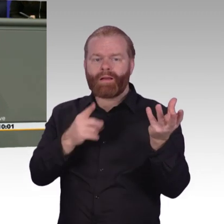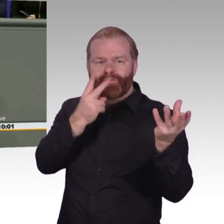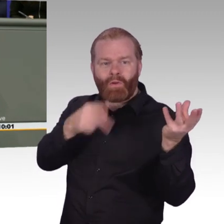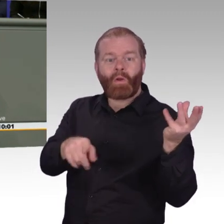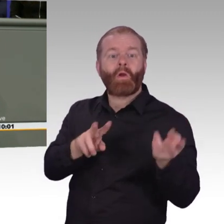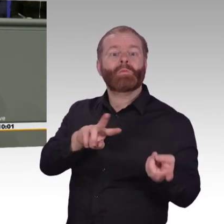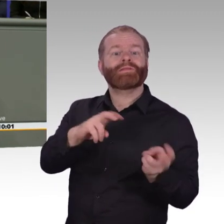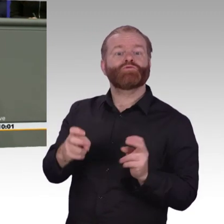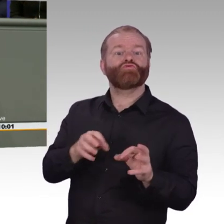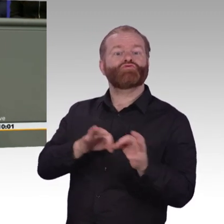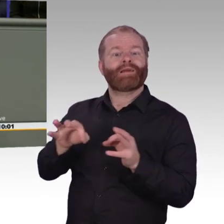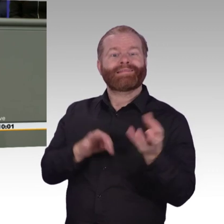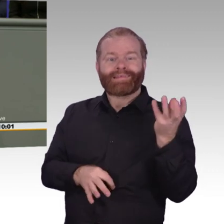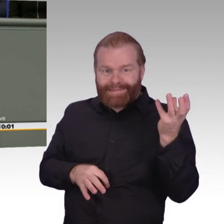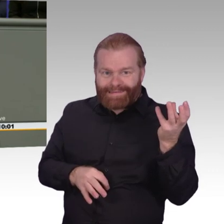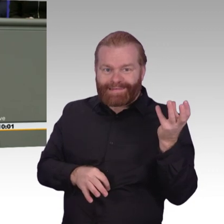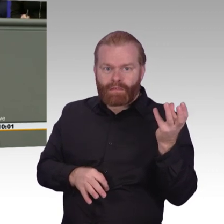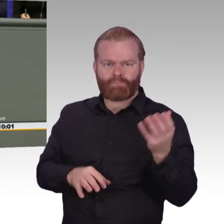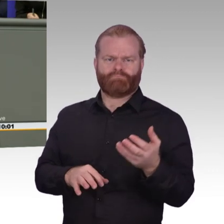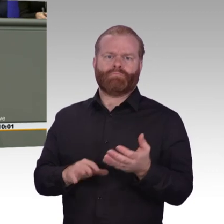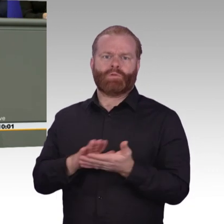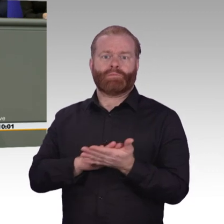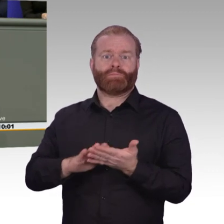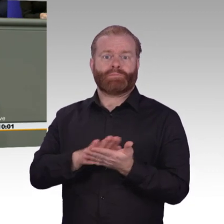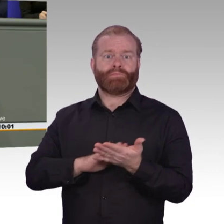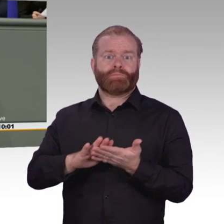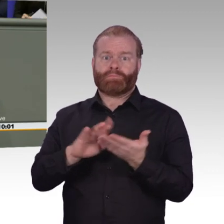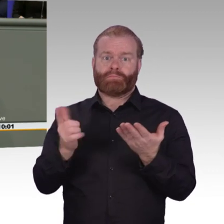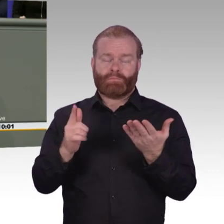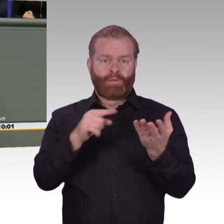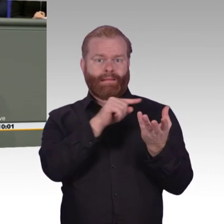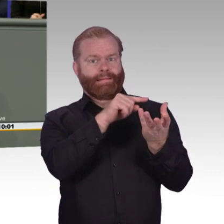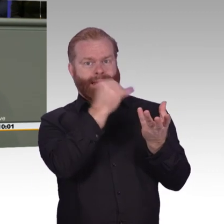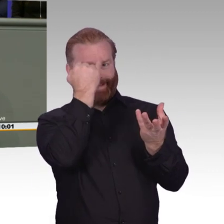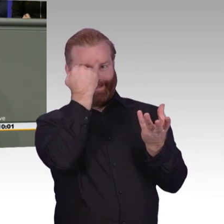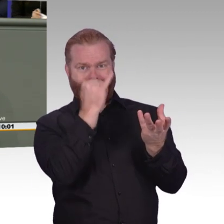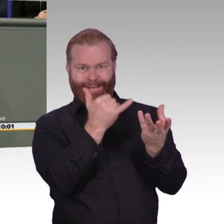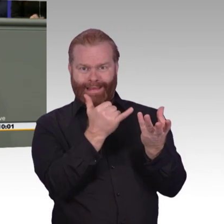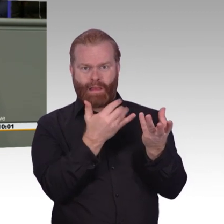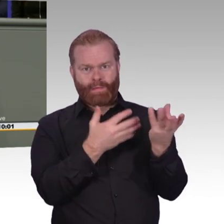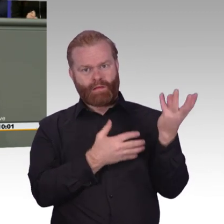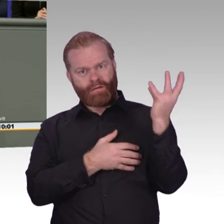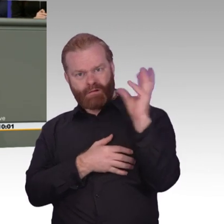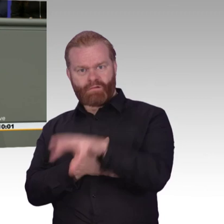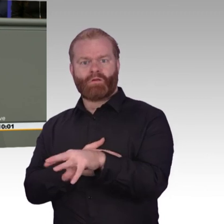Wo es aber hingehen muss, haben wir in unserem gerade frisch eingebrachten Antrag zu offenen Standards aufgezeigt.